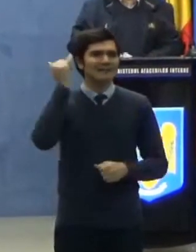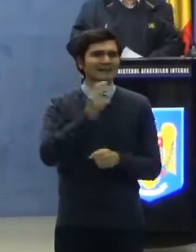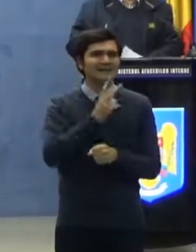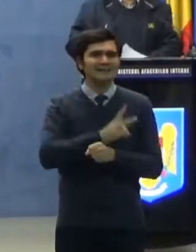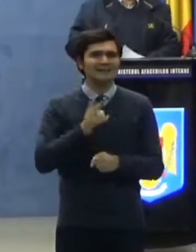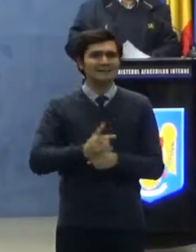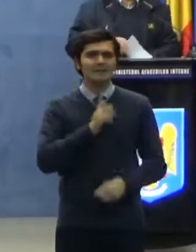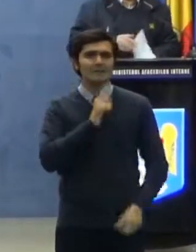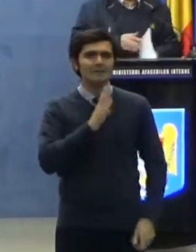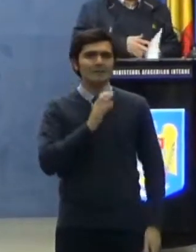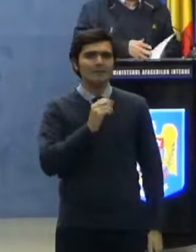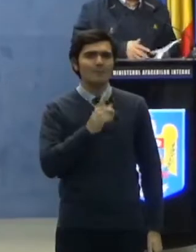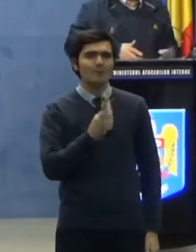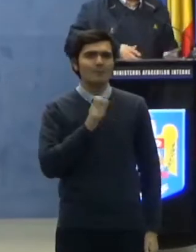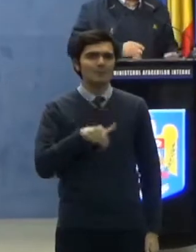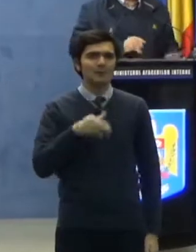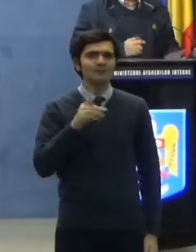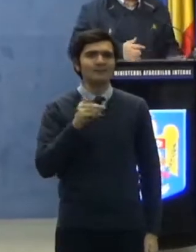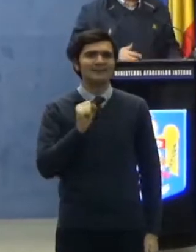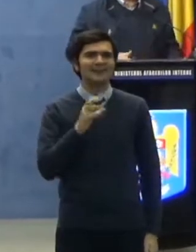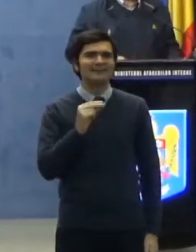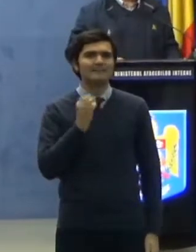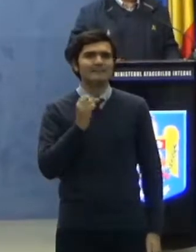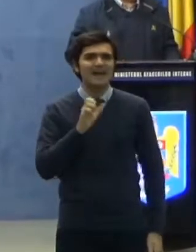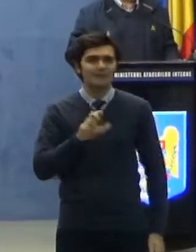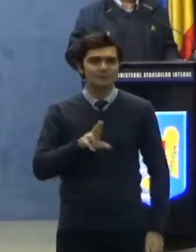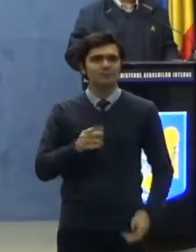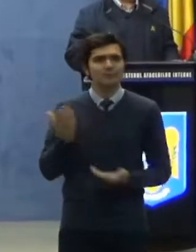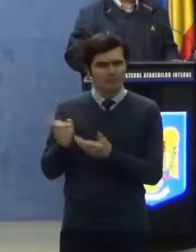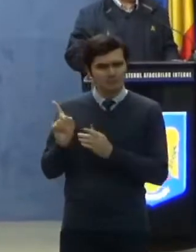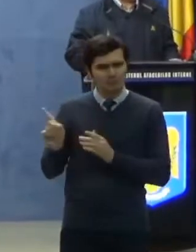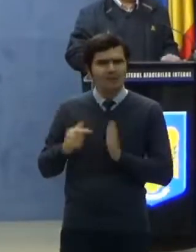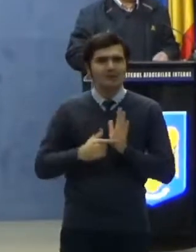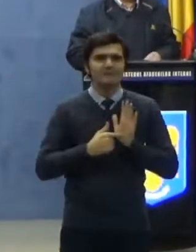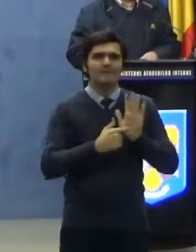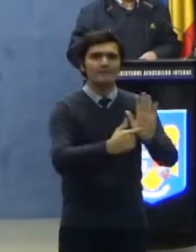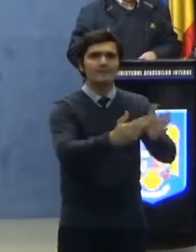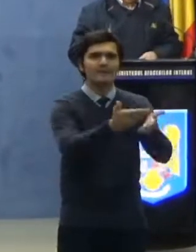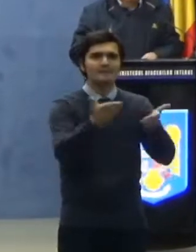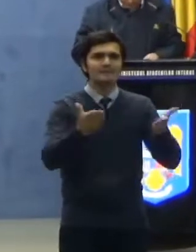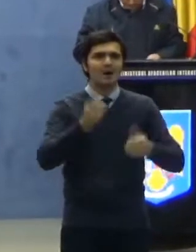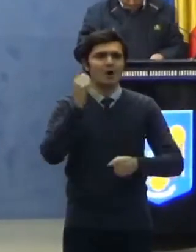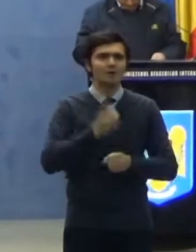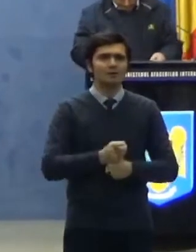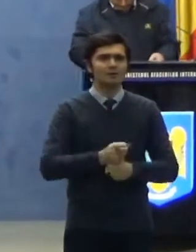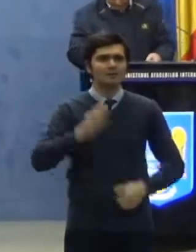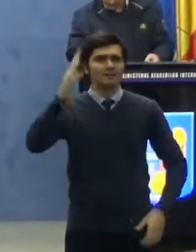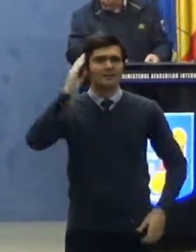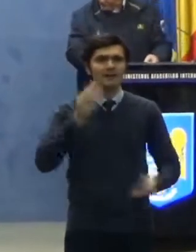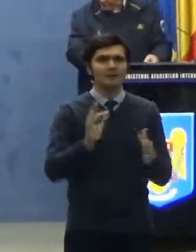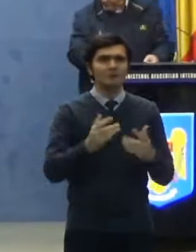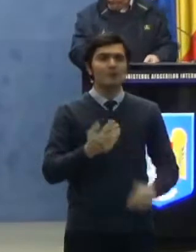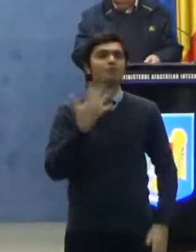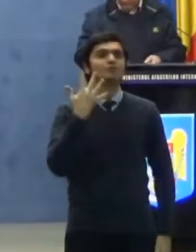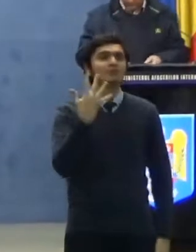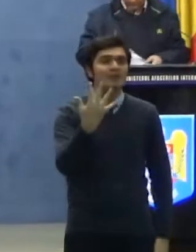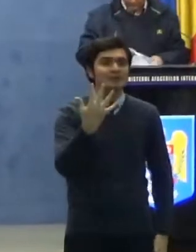Bogdan Despescu, să vă prezinte ordonanța militară numărul 5,